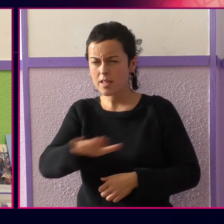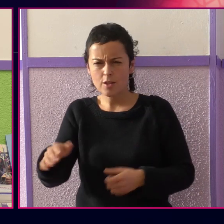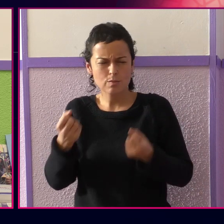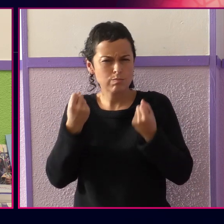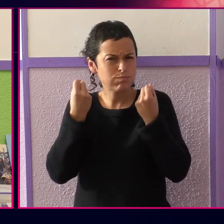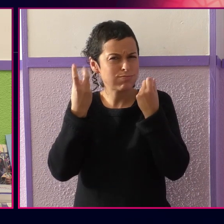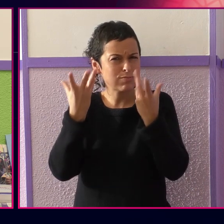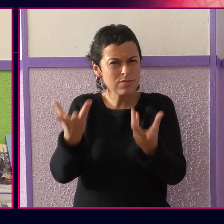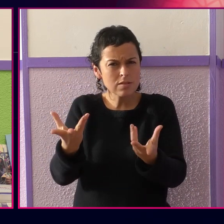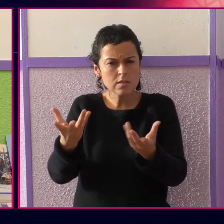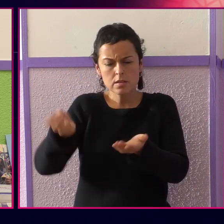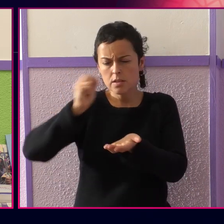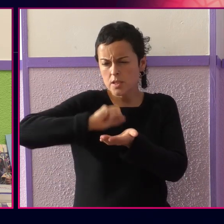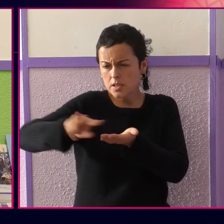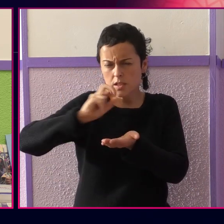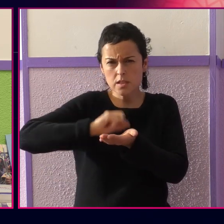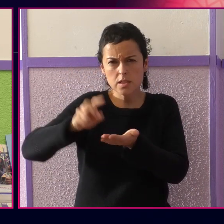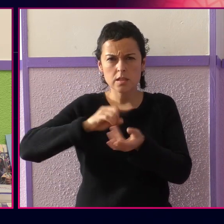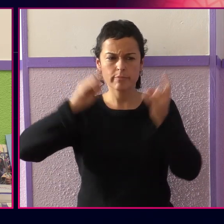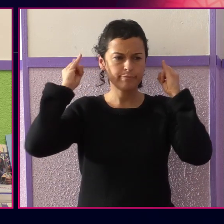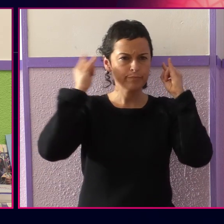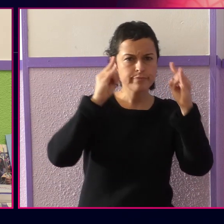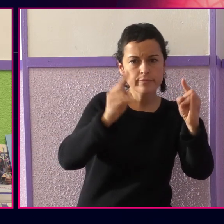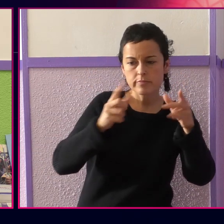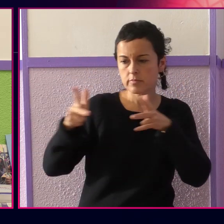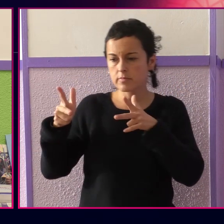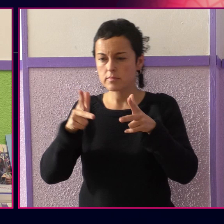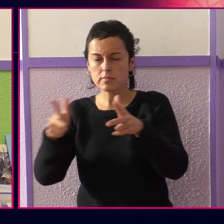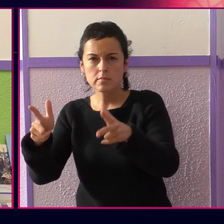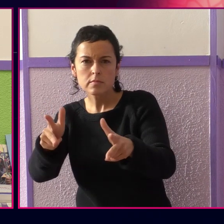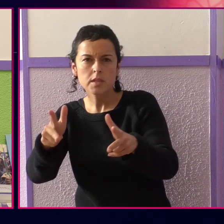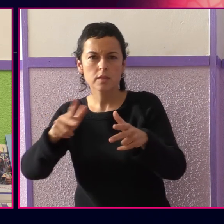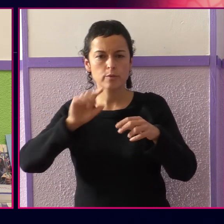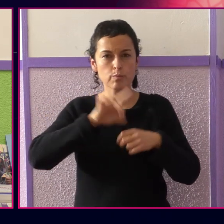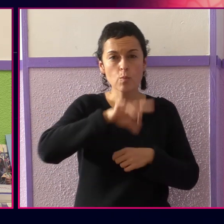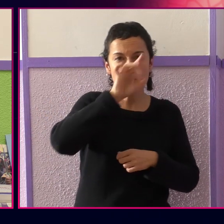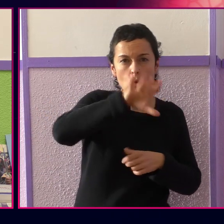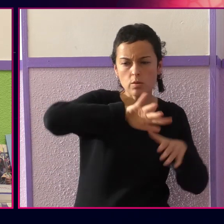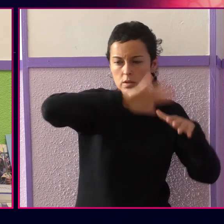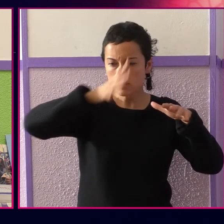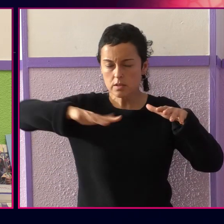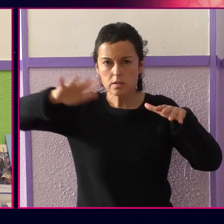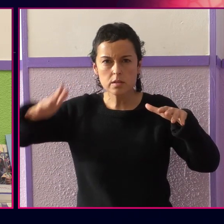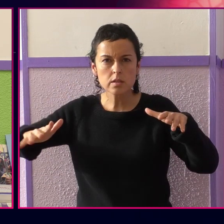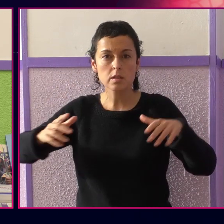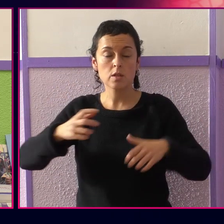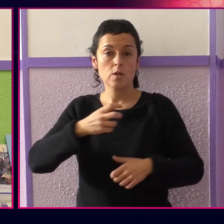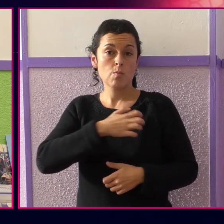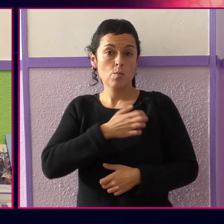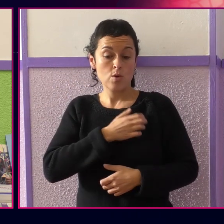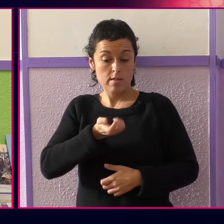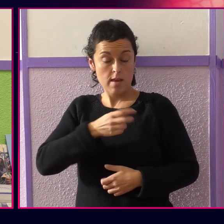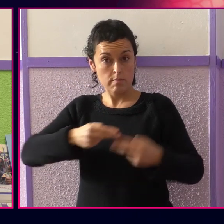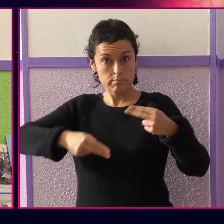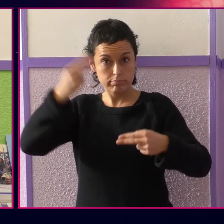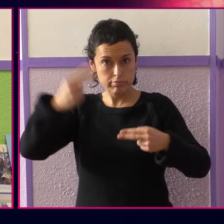baso, ibai, mendi, basamortu eta polizia eziak zeharkatzeko arrazoi naguzia, ez da